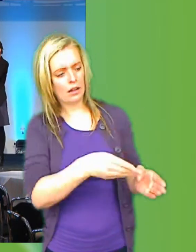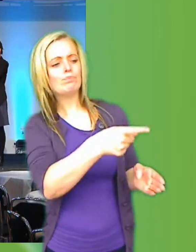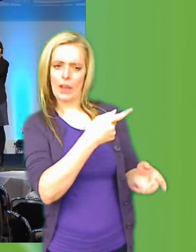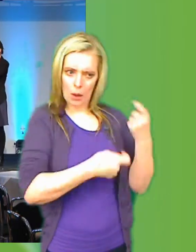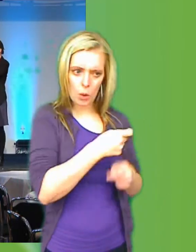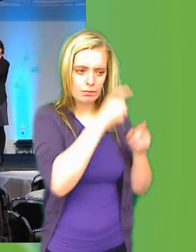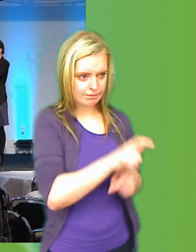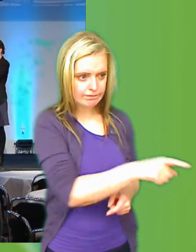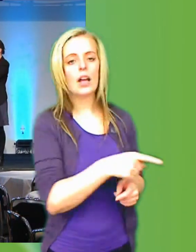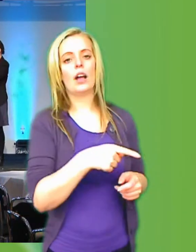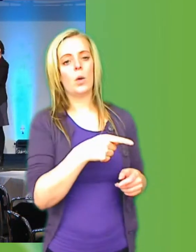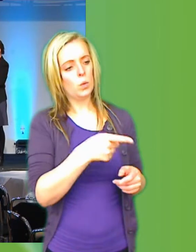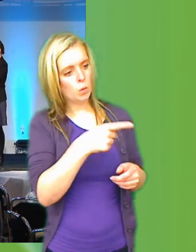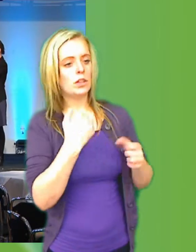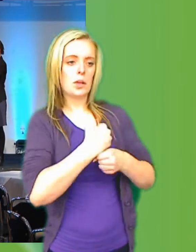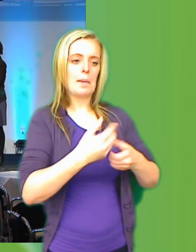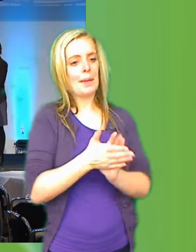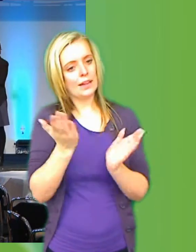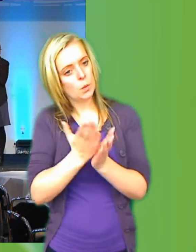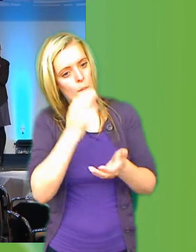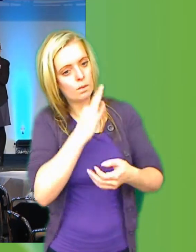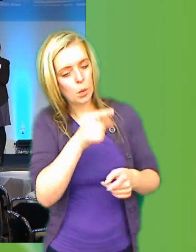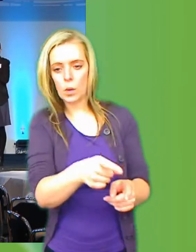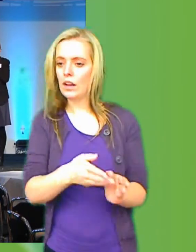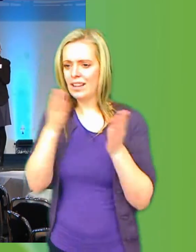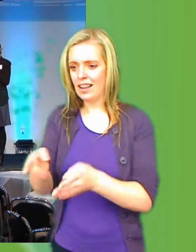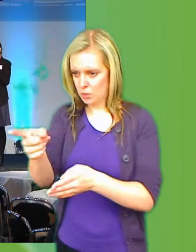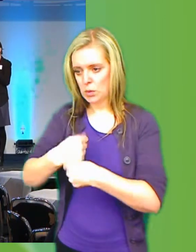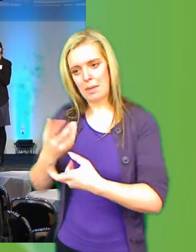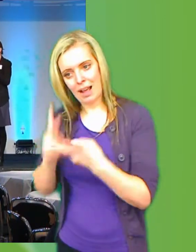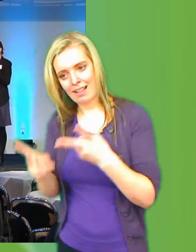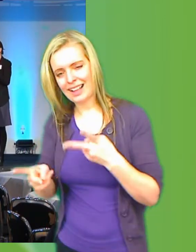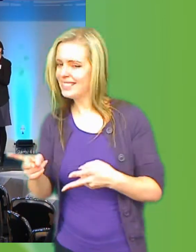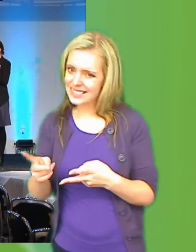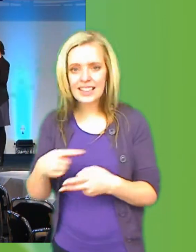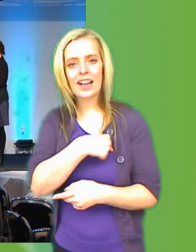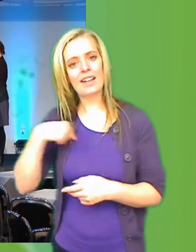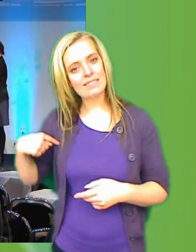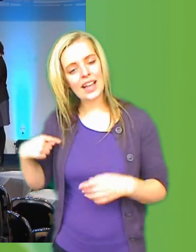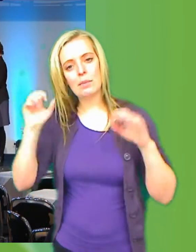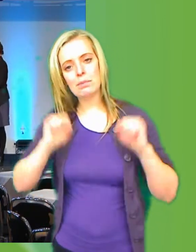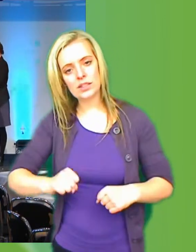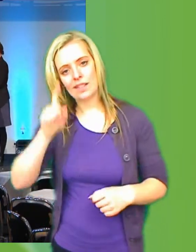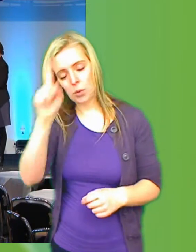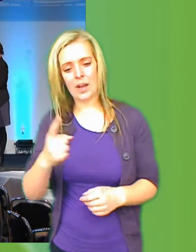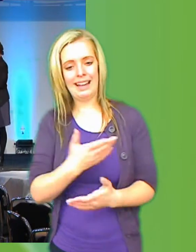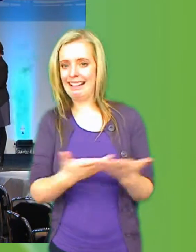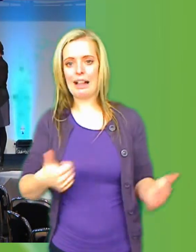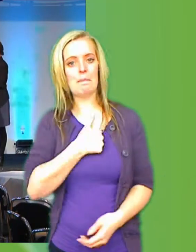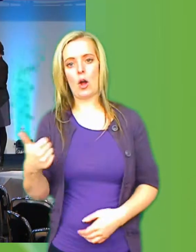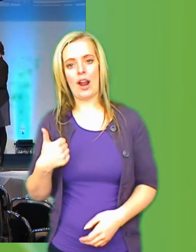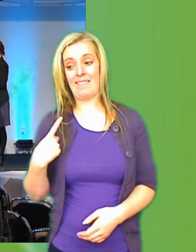du handlar, du sysslar med skolfrågor och du med någonting annat. Och nu måste vi inse att det är inte bara vi två som ska